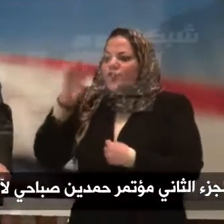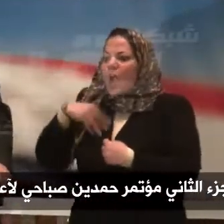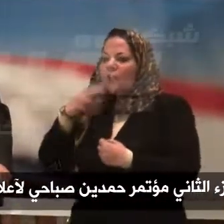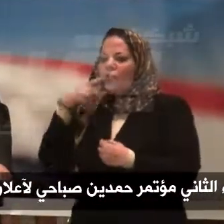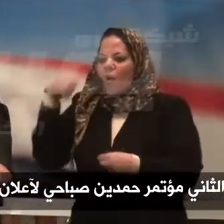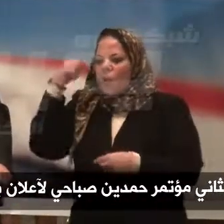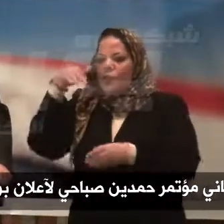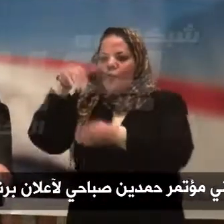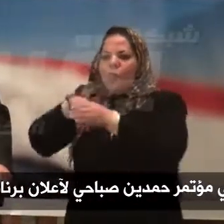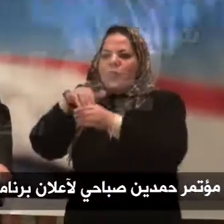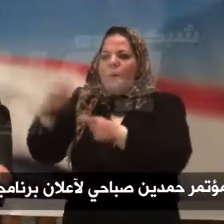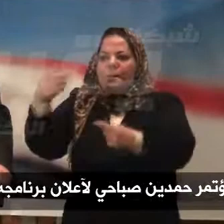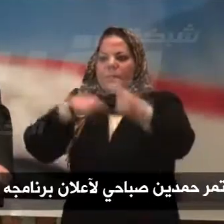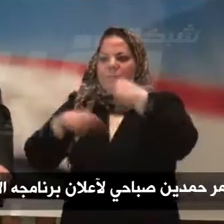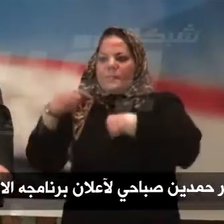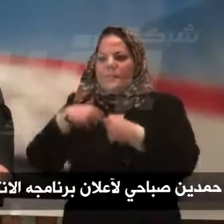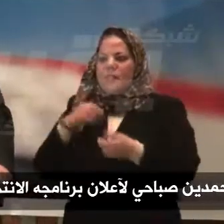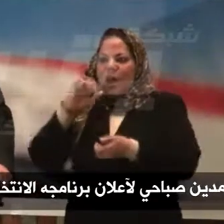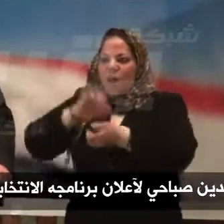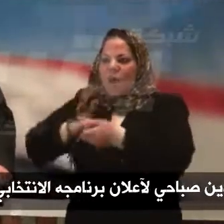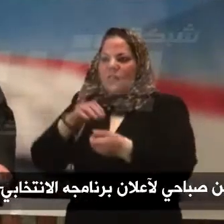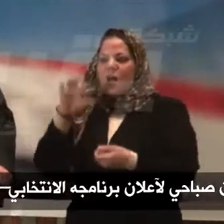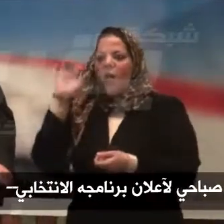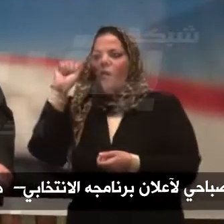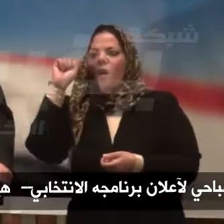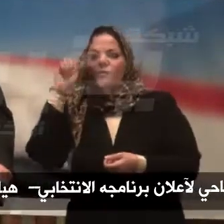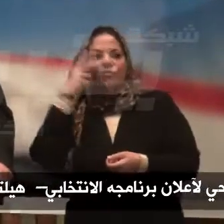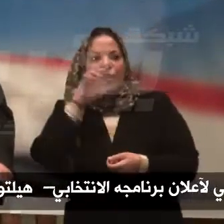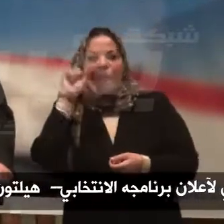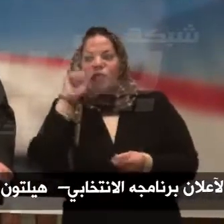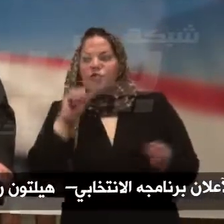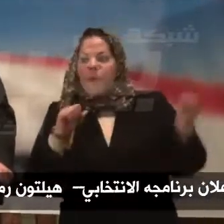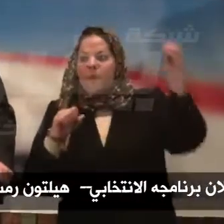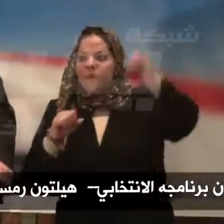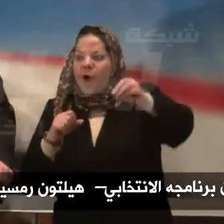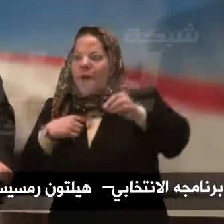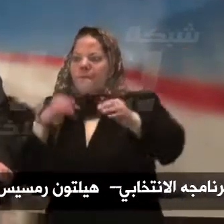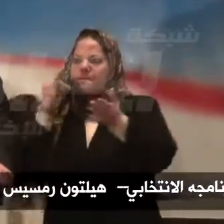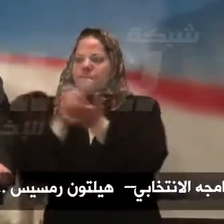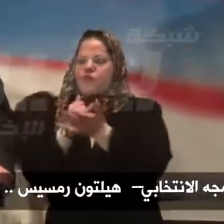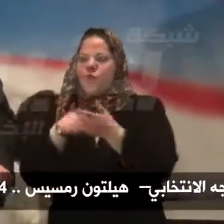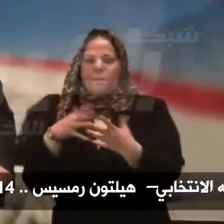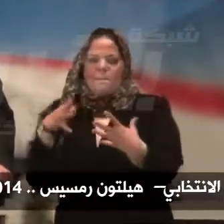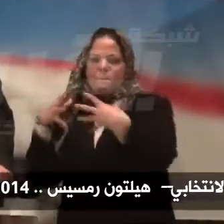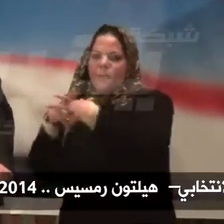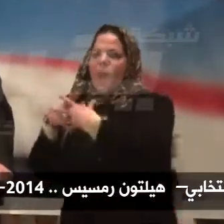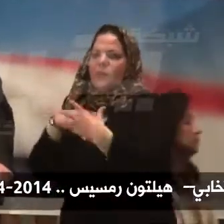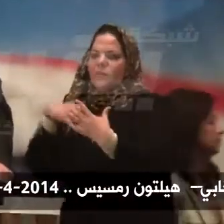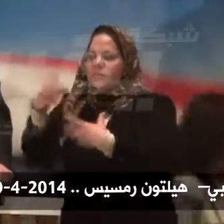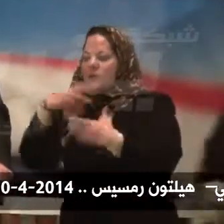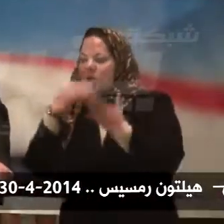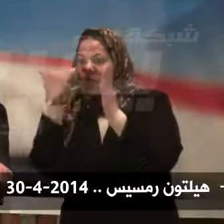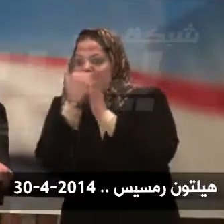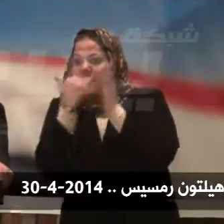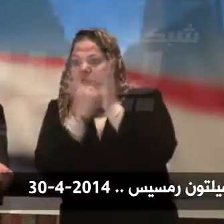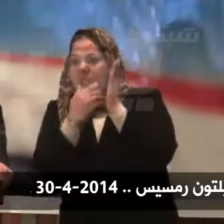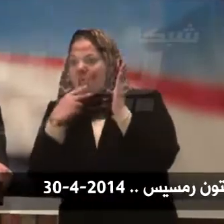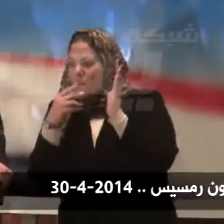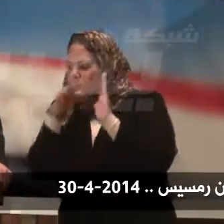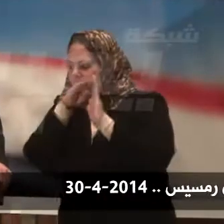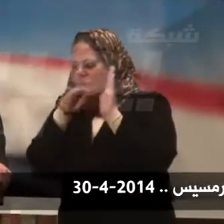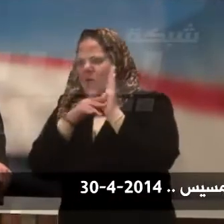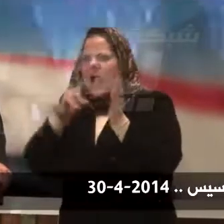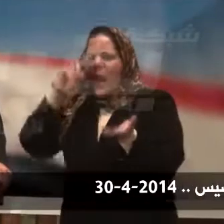للرئيس المنتخب قبل انعقاد البرلمان لكني مسؤول معاكم عن صياغة تشريعية